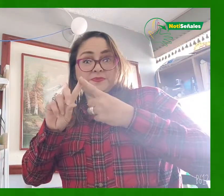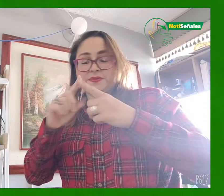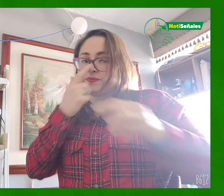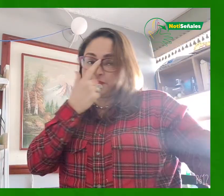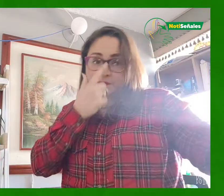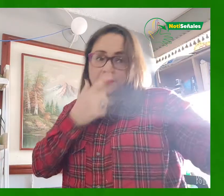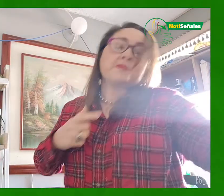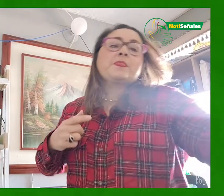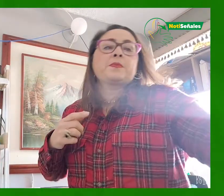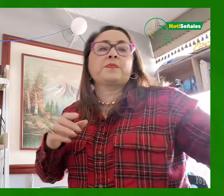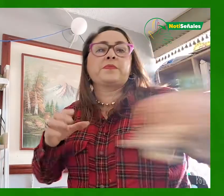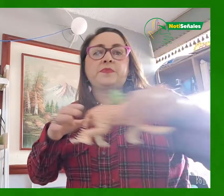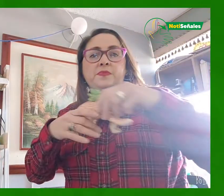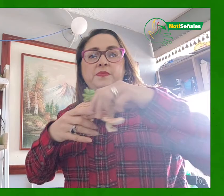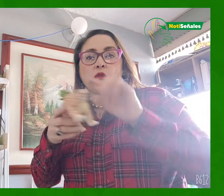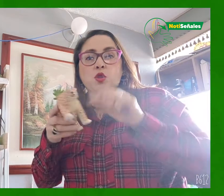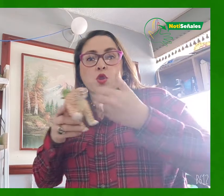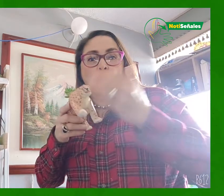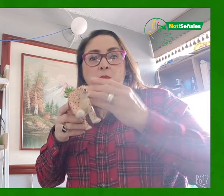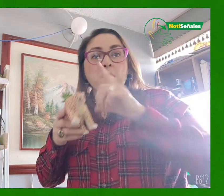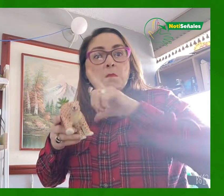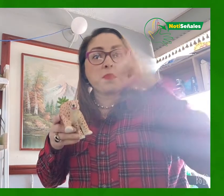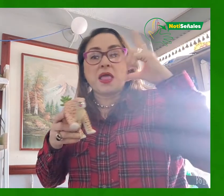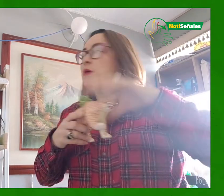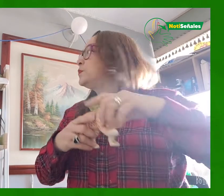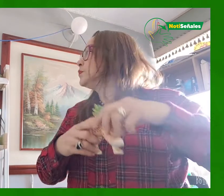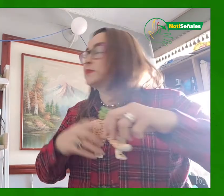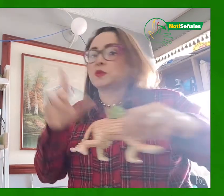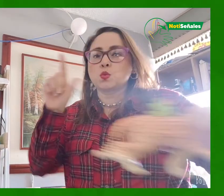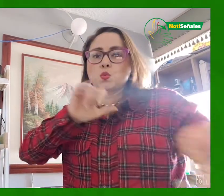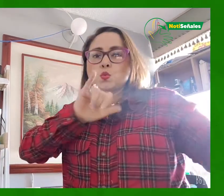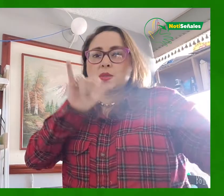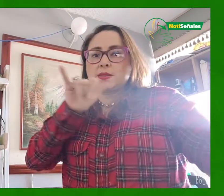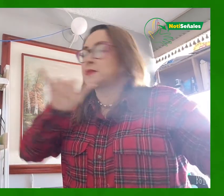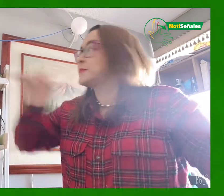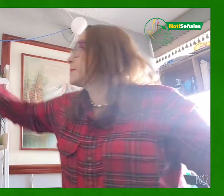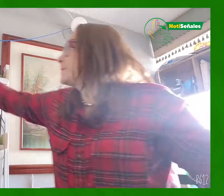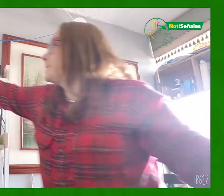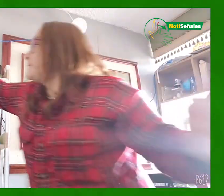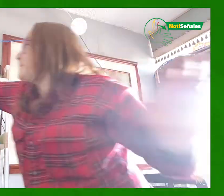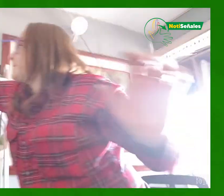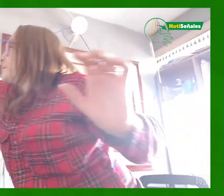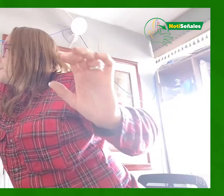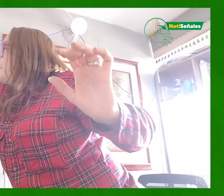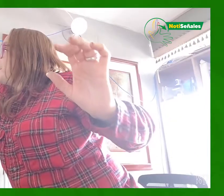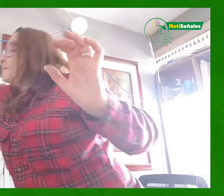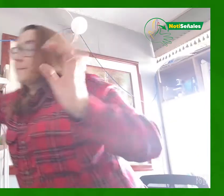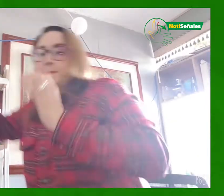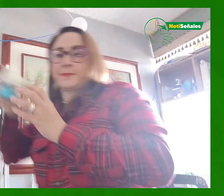Su proceso paso a paso es así. Primero, compramos la cerámica en bruto como esta.